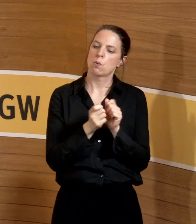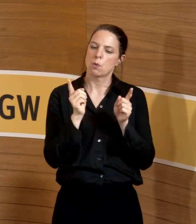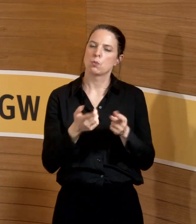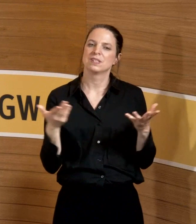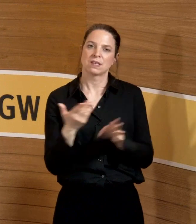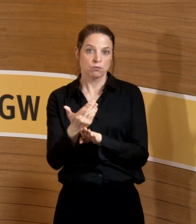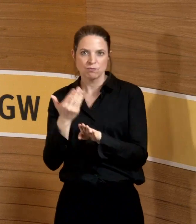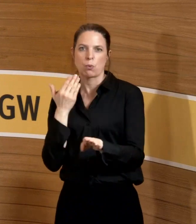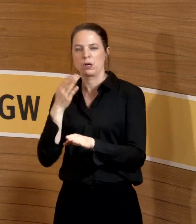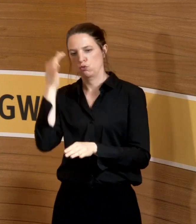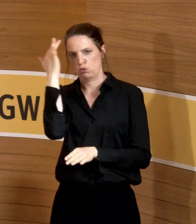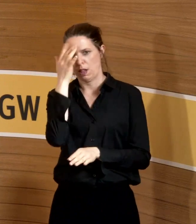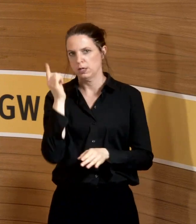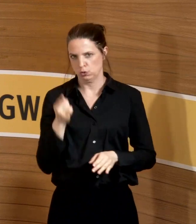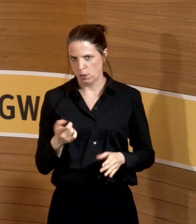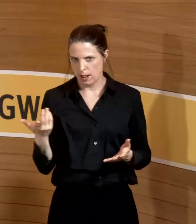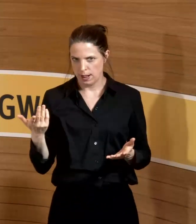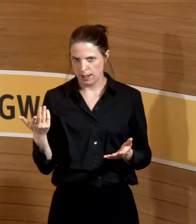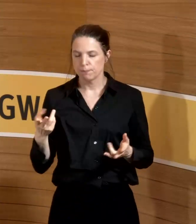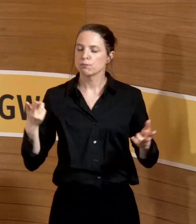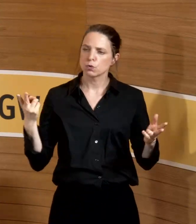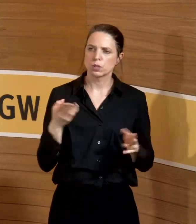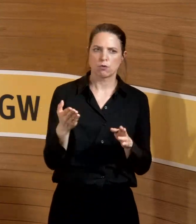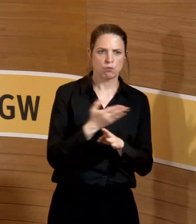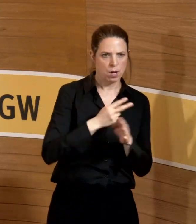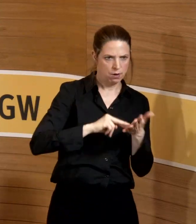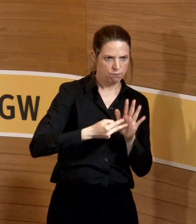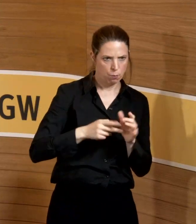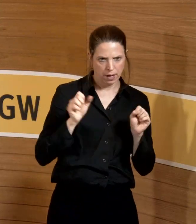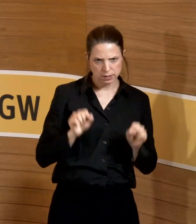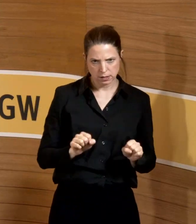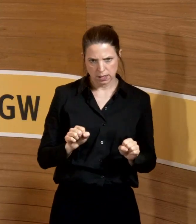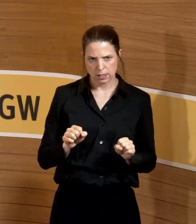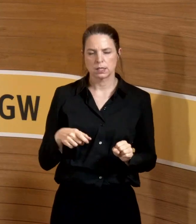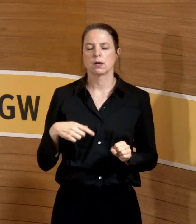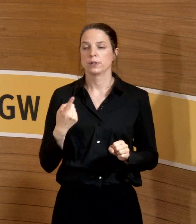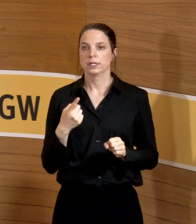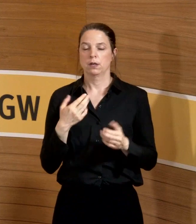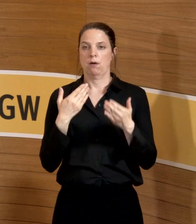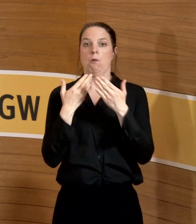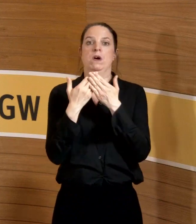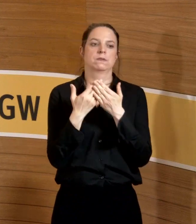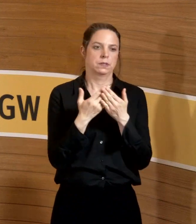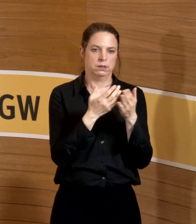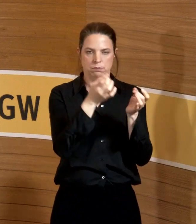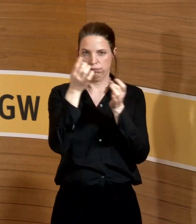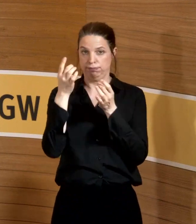Oder welche Dinge kann ich mir auch schon im Vorfeld überlegen, dass es dann nicht zeitkritisch erst geschieht, wenn eine Frau schwanger ist? ZB,